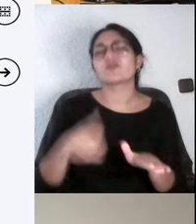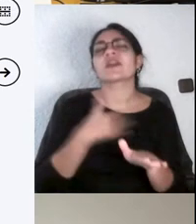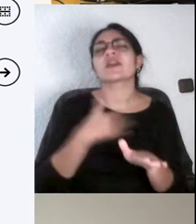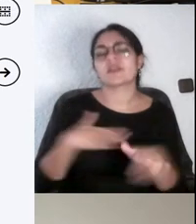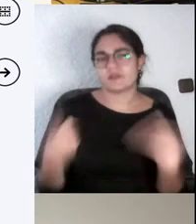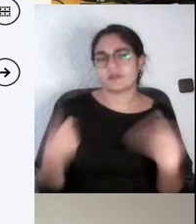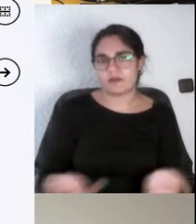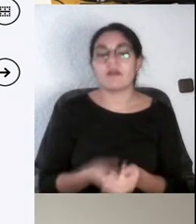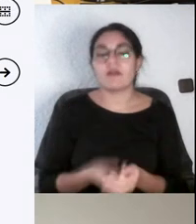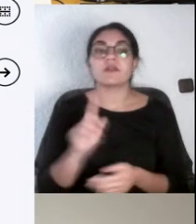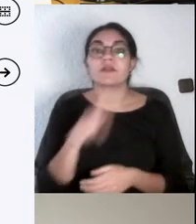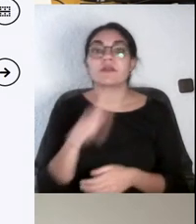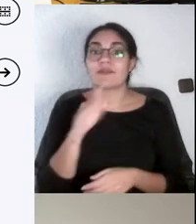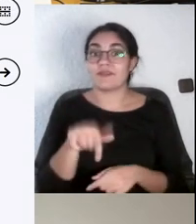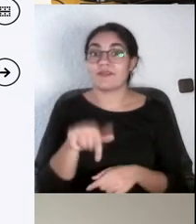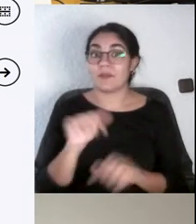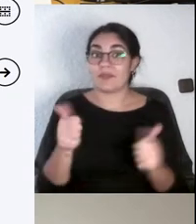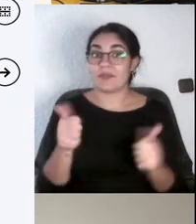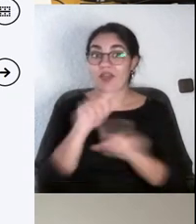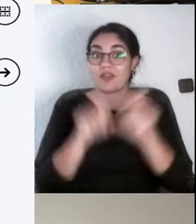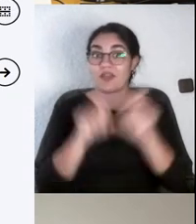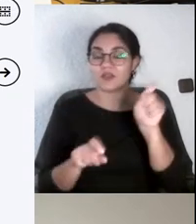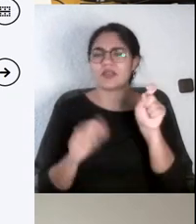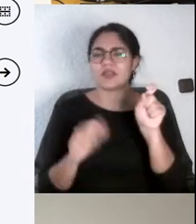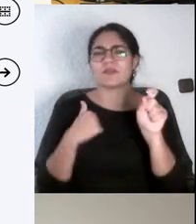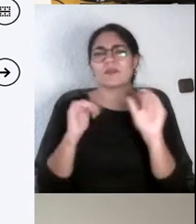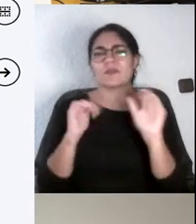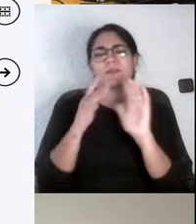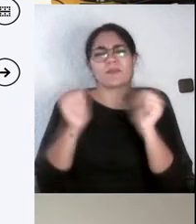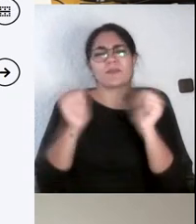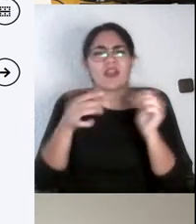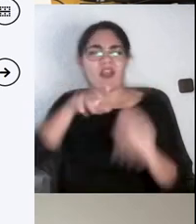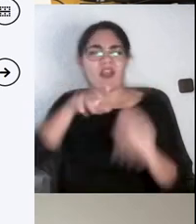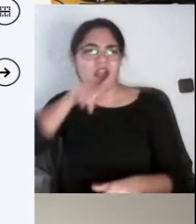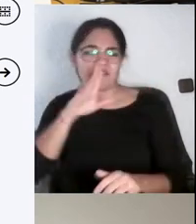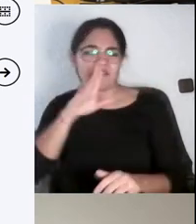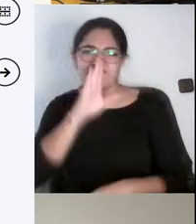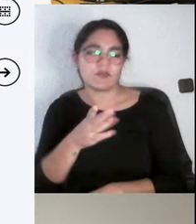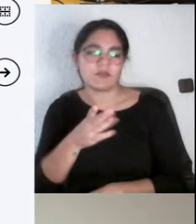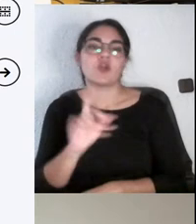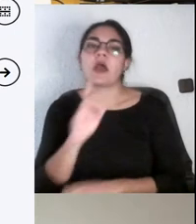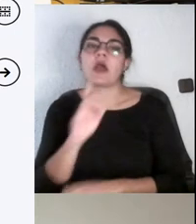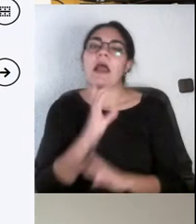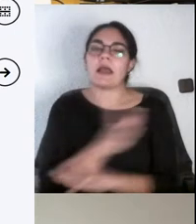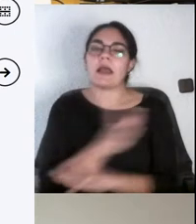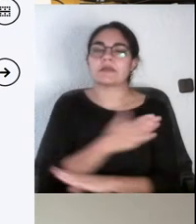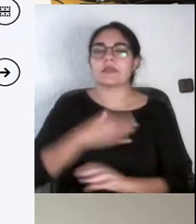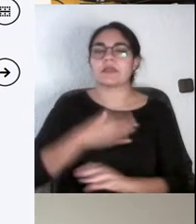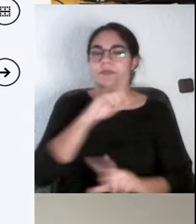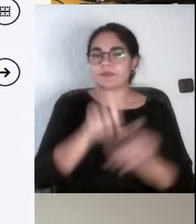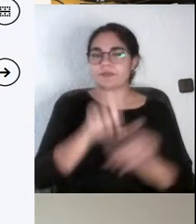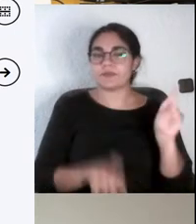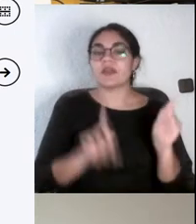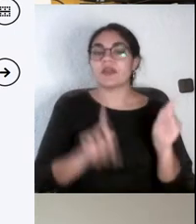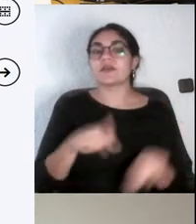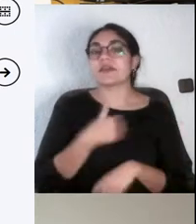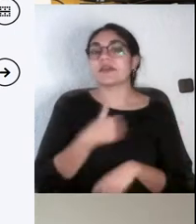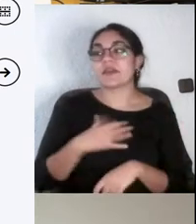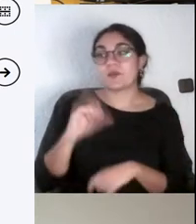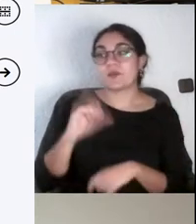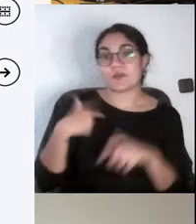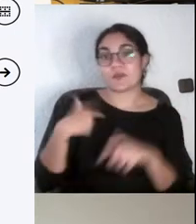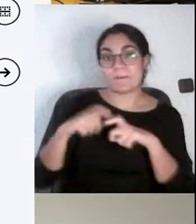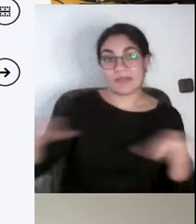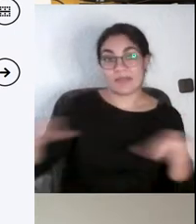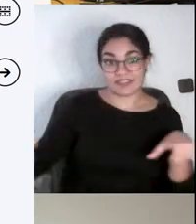encuesta antes de comenzar. Me gustaría empezar por preguntarle a Teo, que es el estudiante que tenemos aquí en